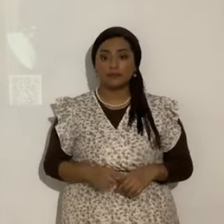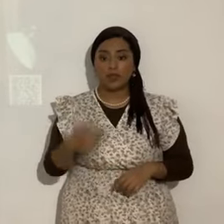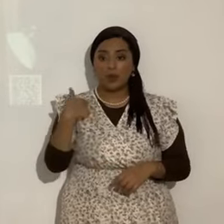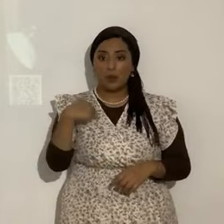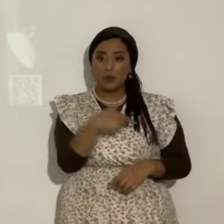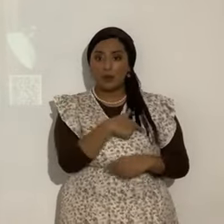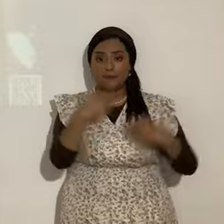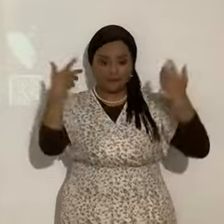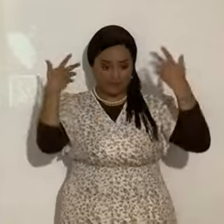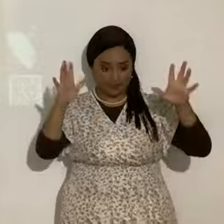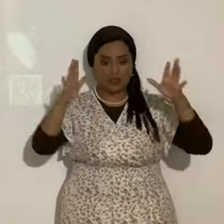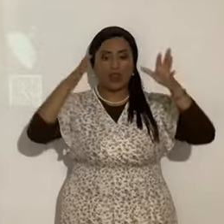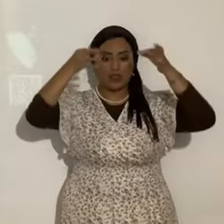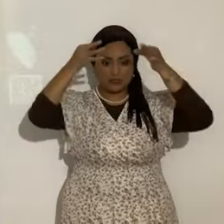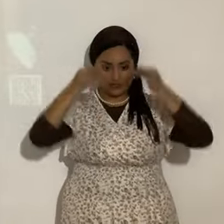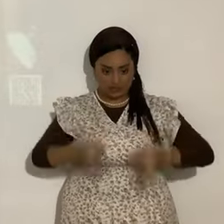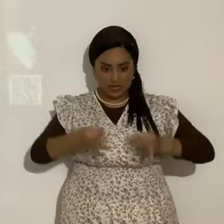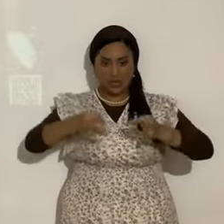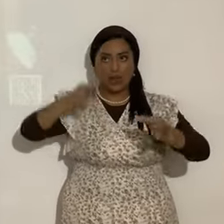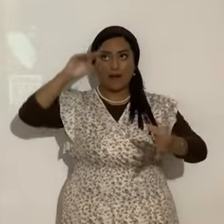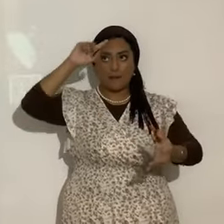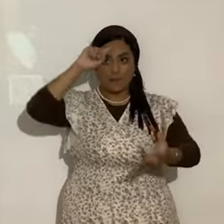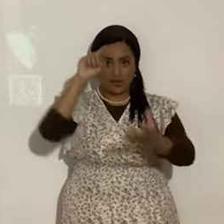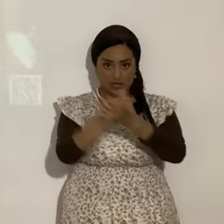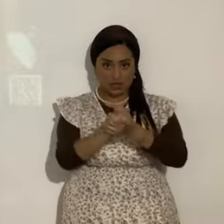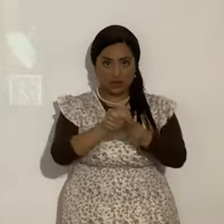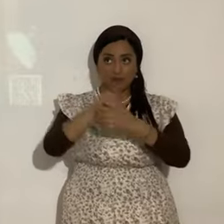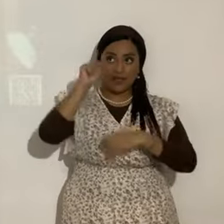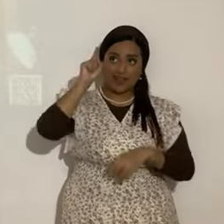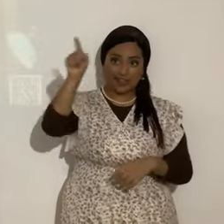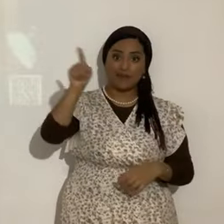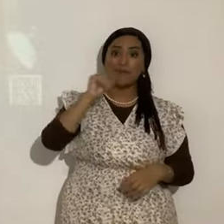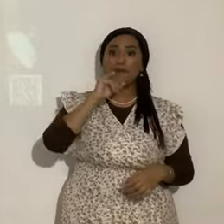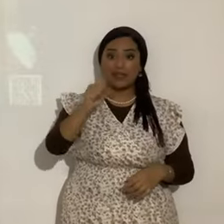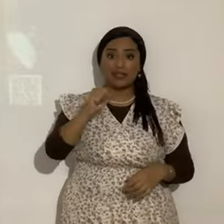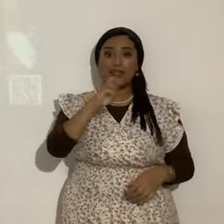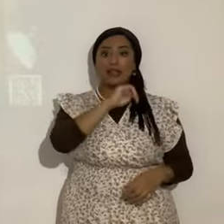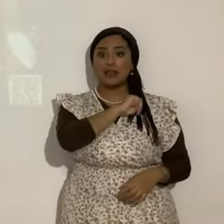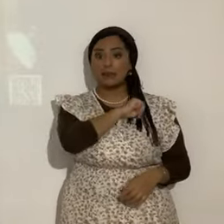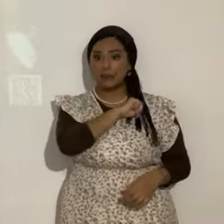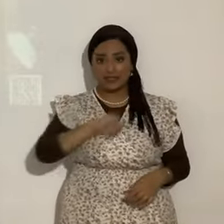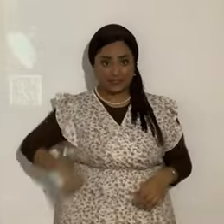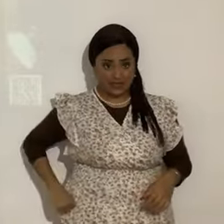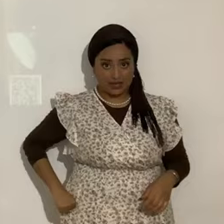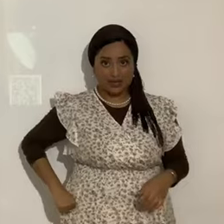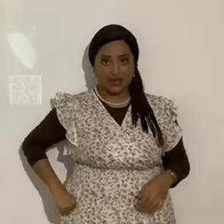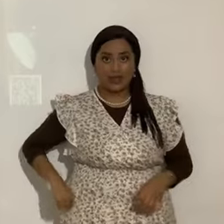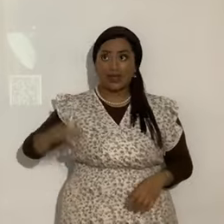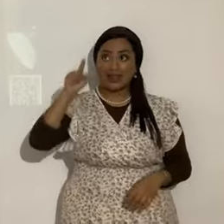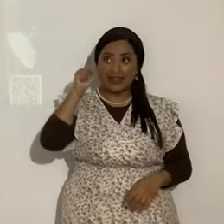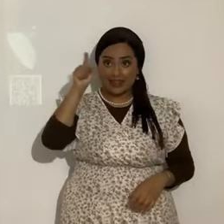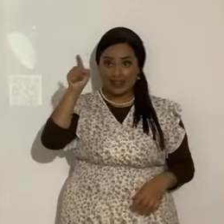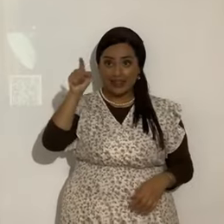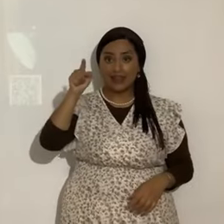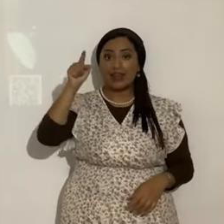Decidimos creer en él. Porque sí. Él es el Mesías. hay otro Mesías. Bendito Yahshua. Que él es el Ojim. Sí.